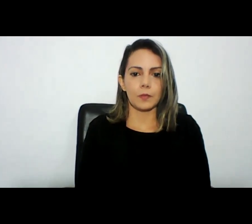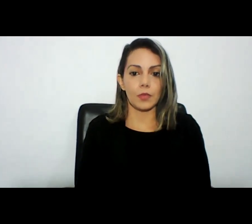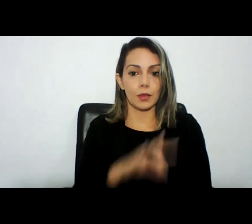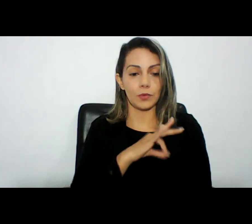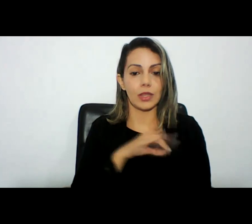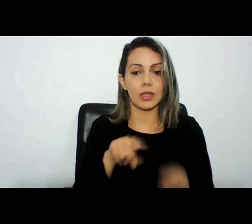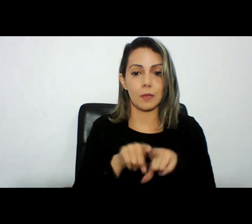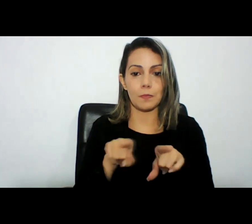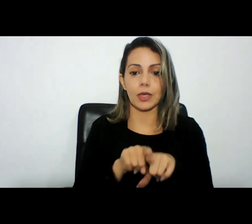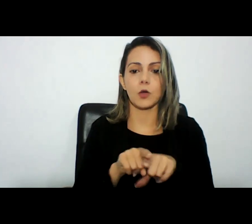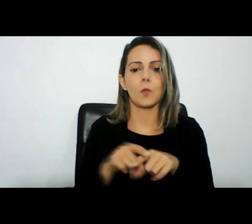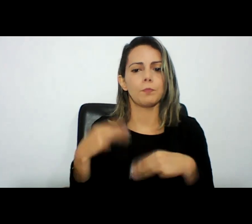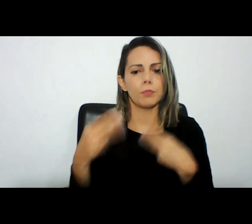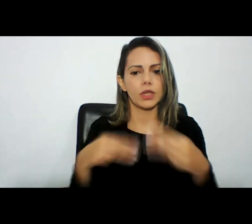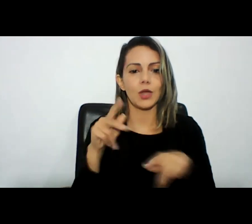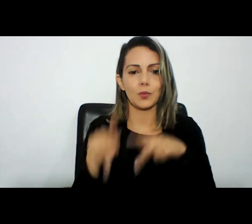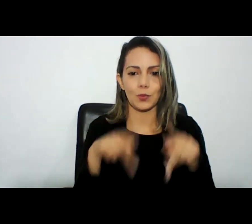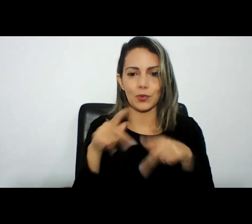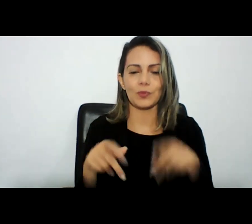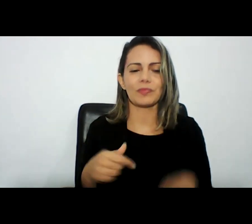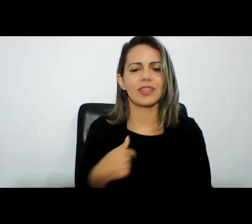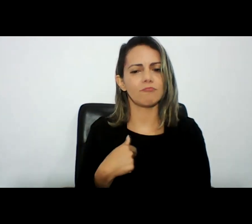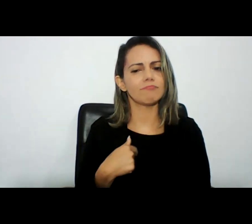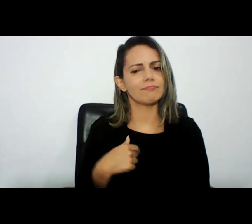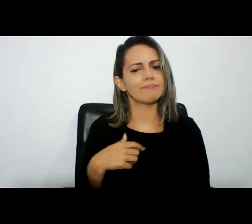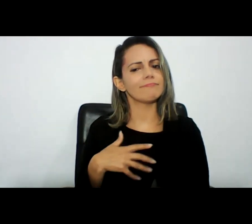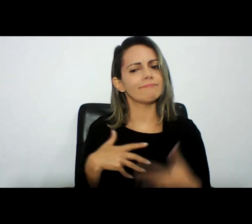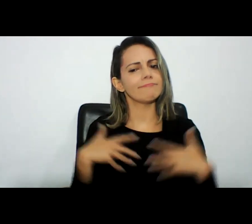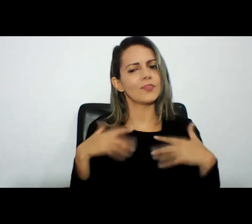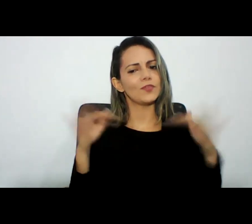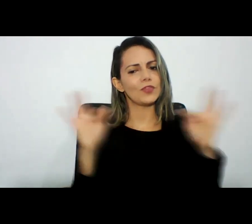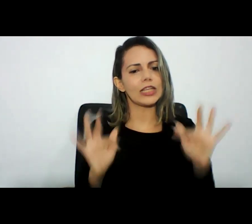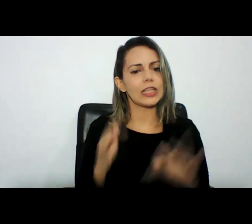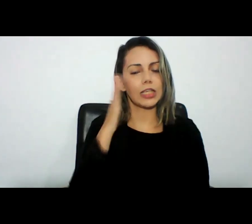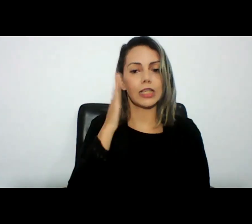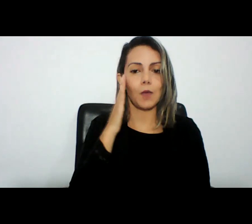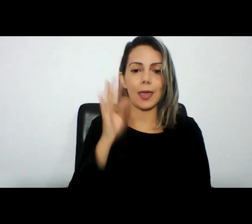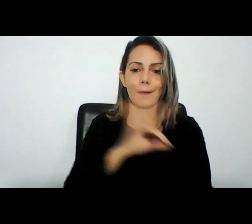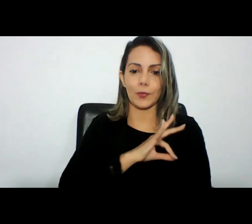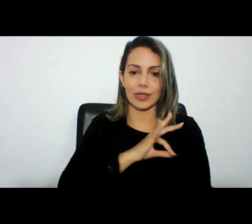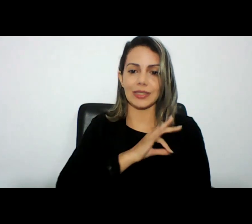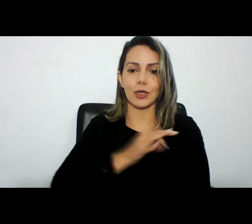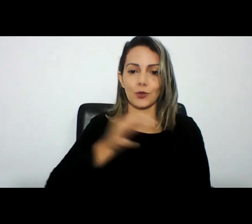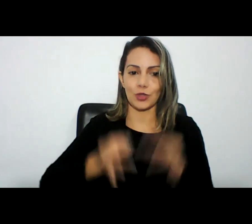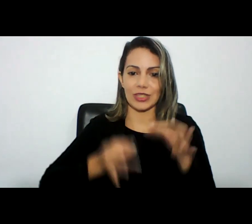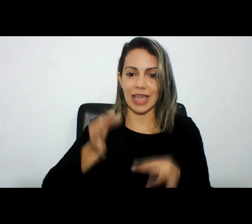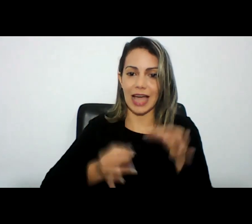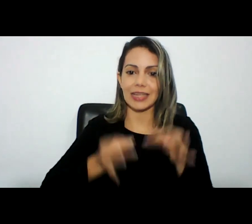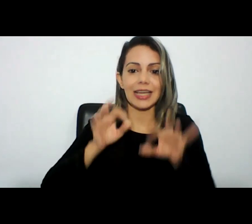investigações e eu fico feliz em saber que a polícia judiciária escreve sobre isso é